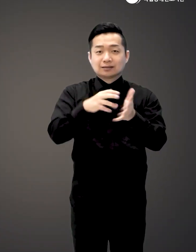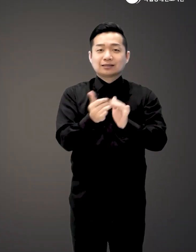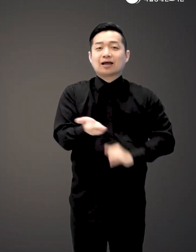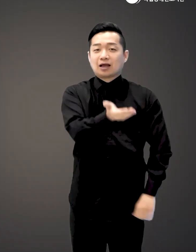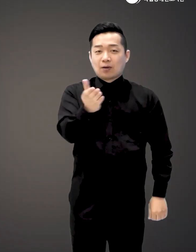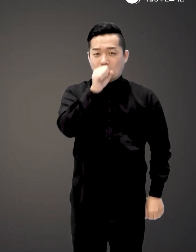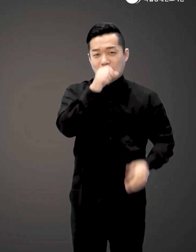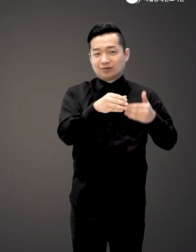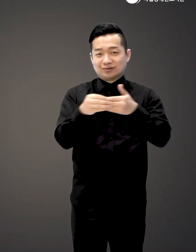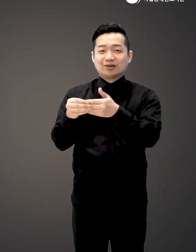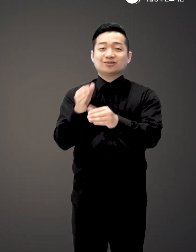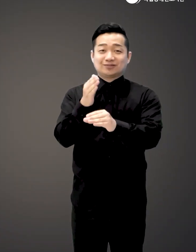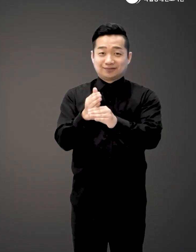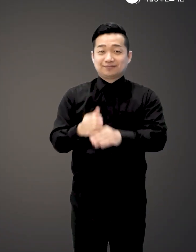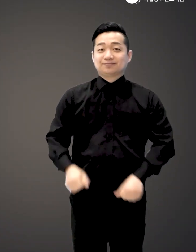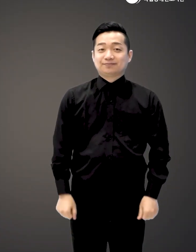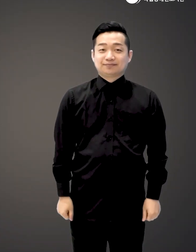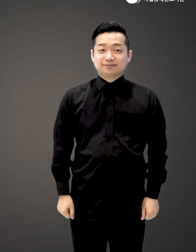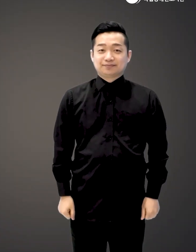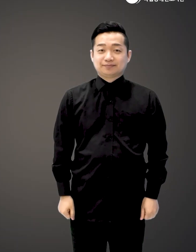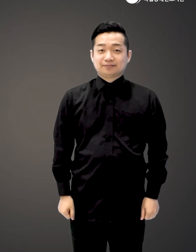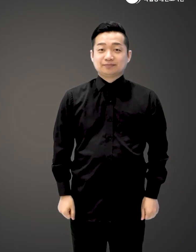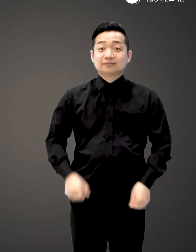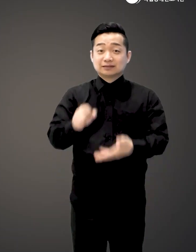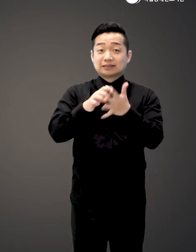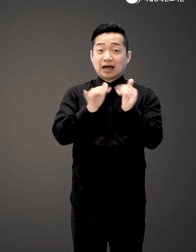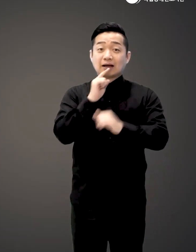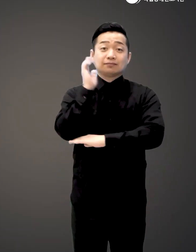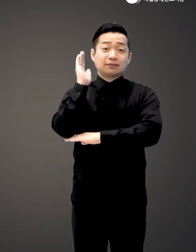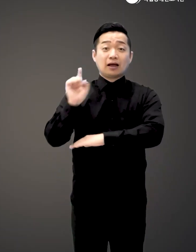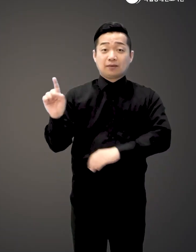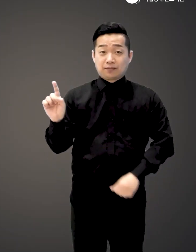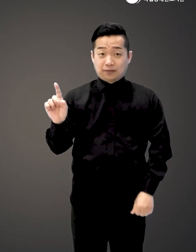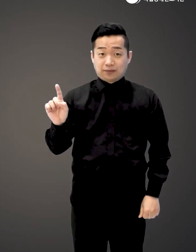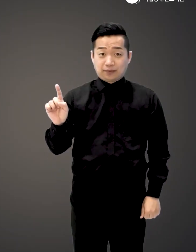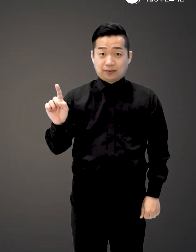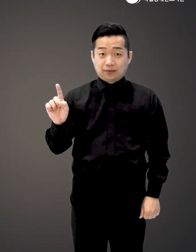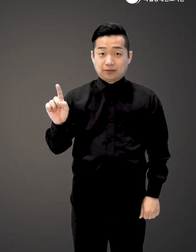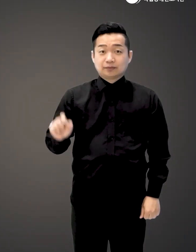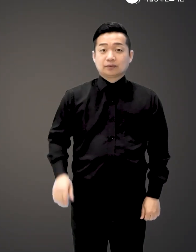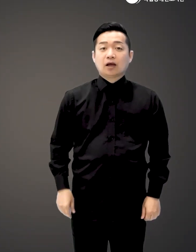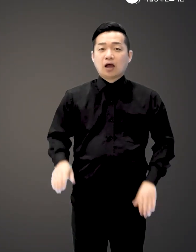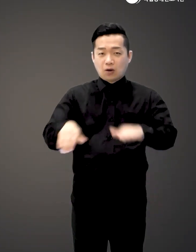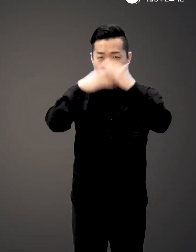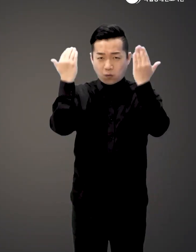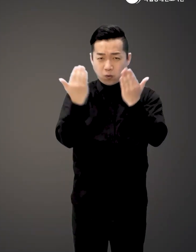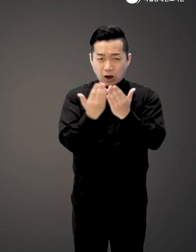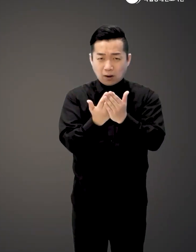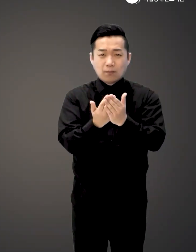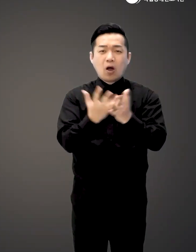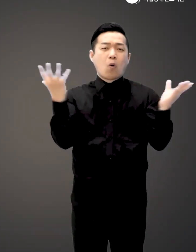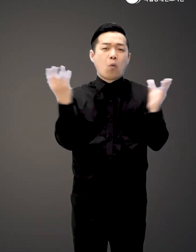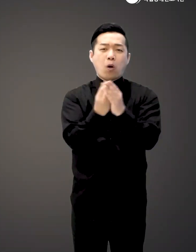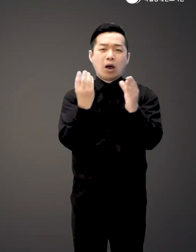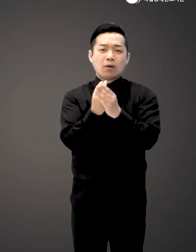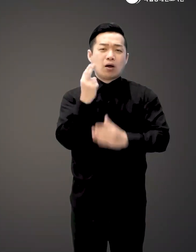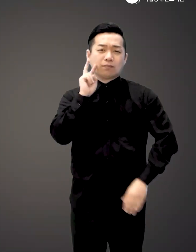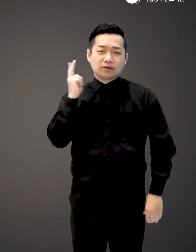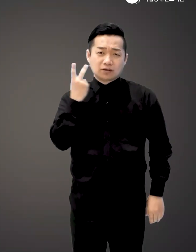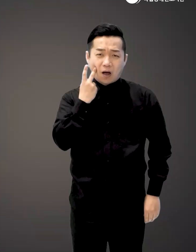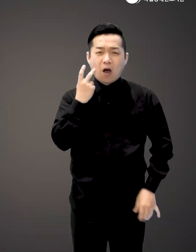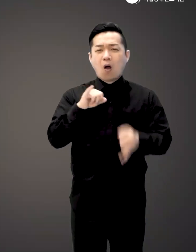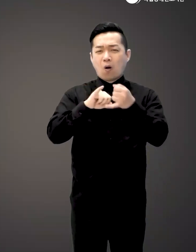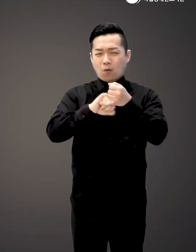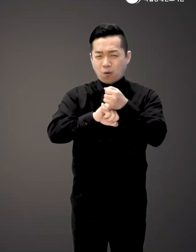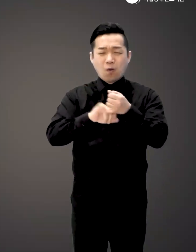독자들에게 좋은 안내서가 되어주고 있습니다 작가는 이렇게 얘기합니다 모두 완벽한 비건이 될 필요는